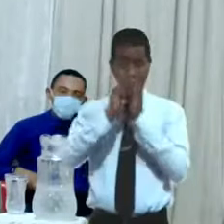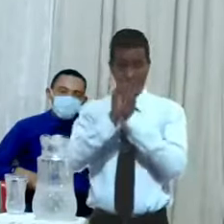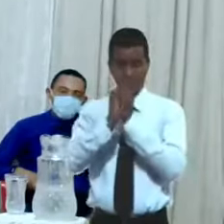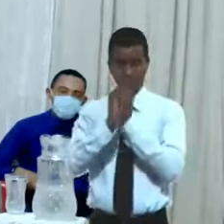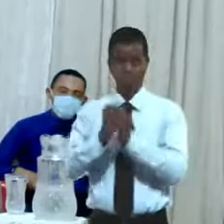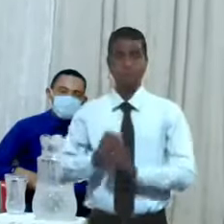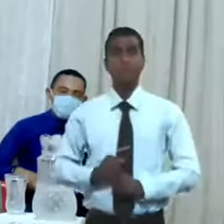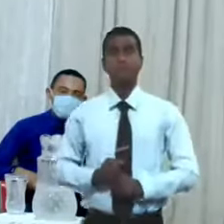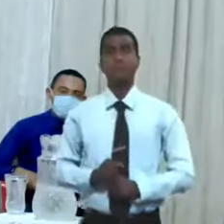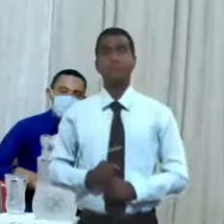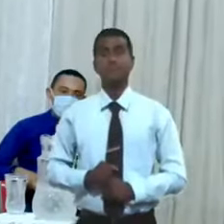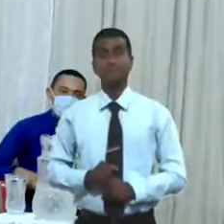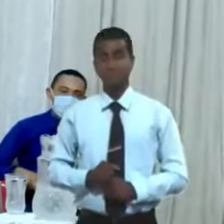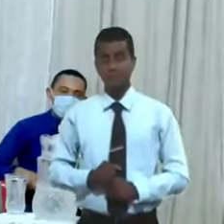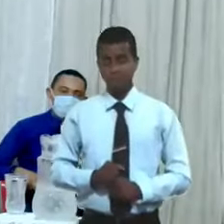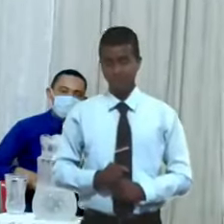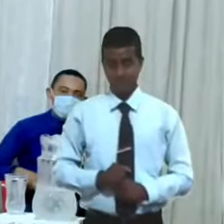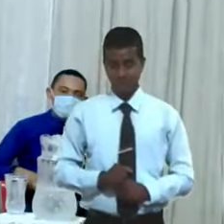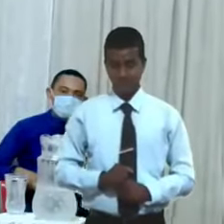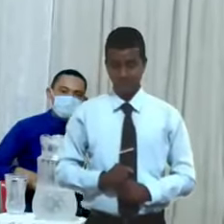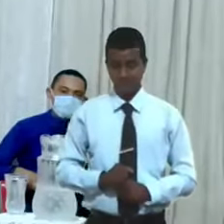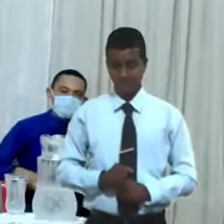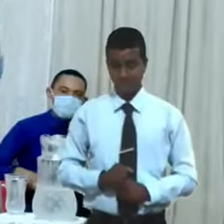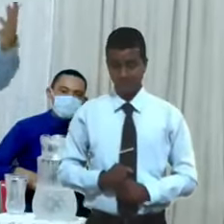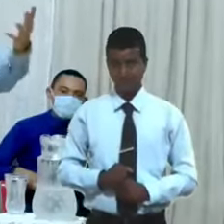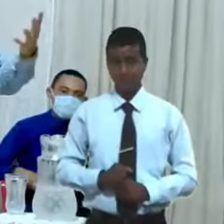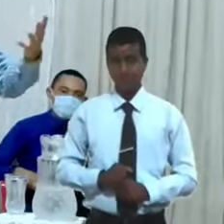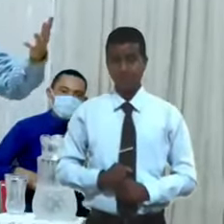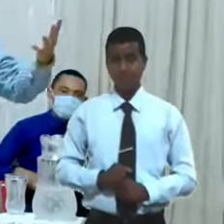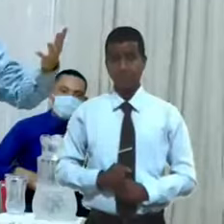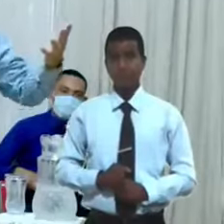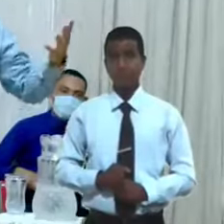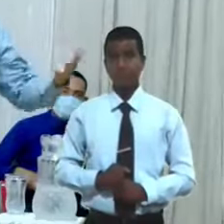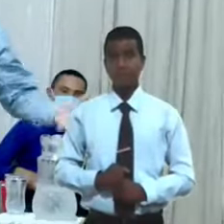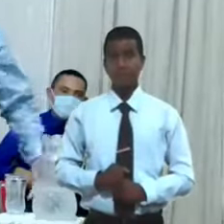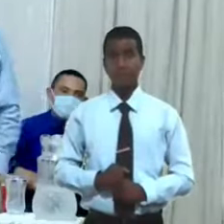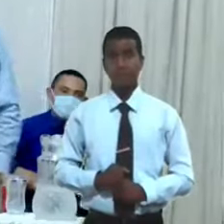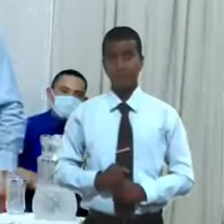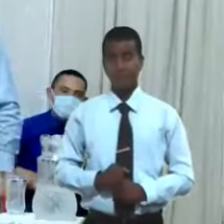He oído todo el pliego de peticiones.